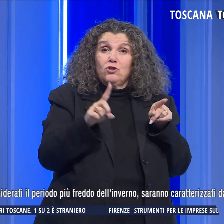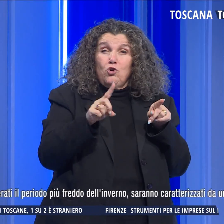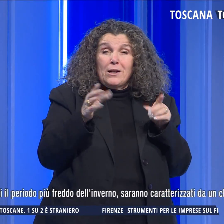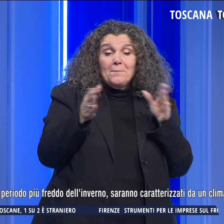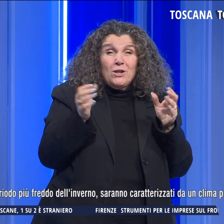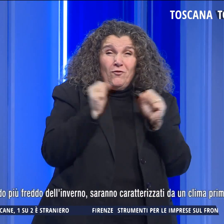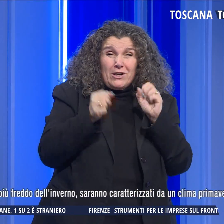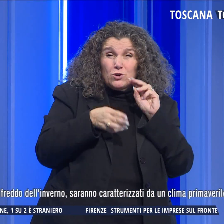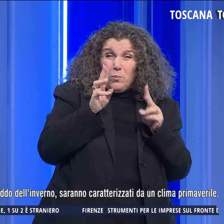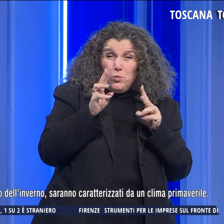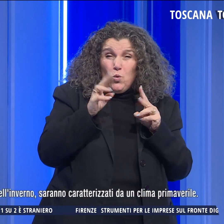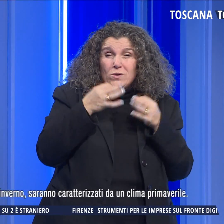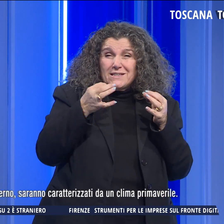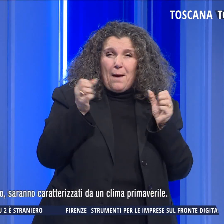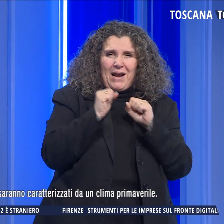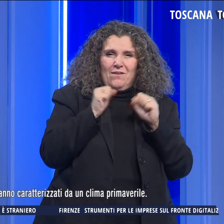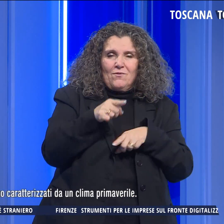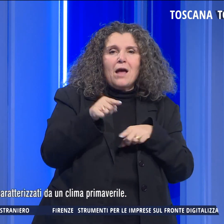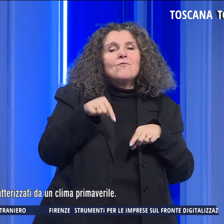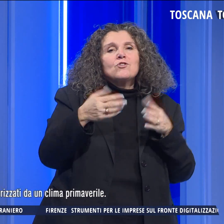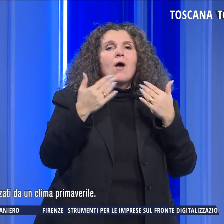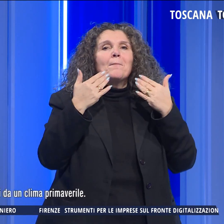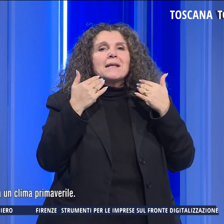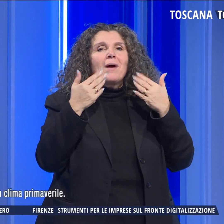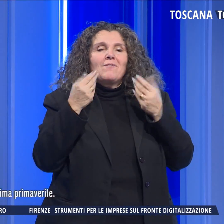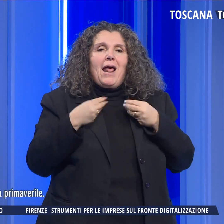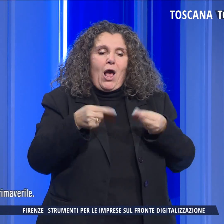'inverno, saranno caratterizzati da un clima primaverile.